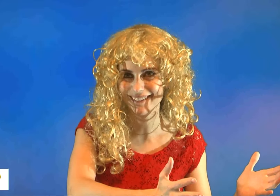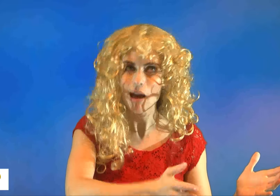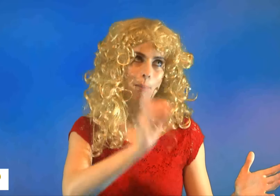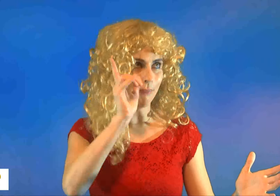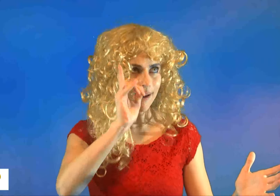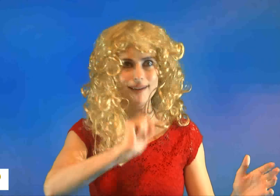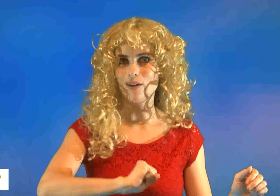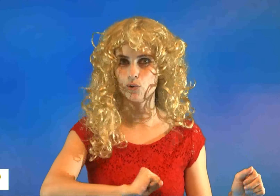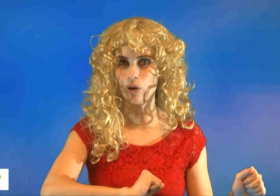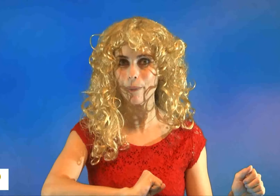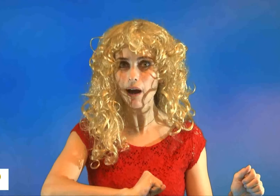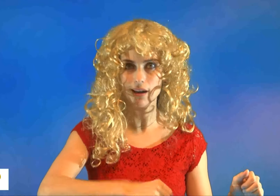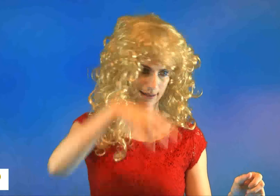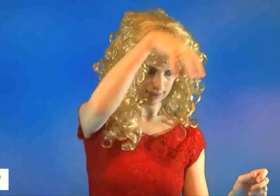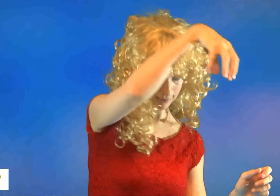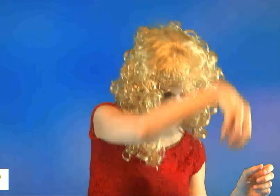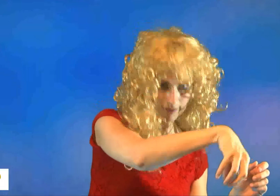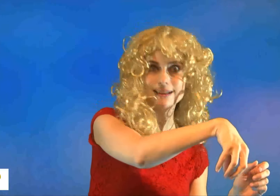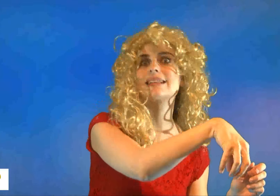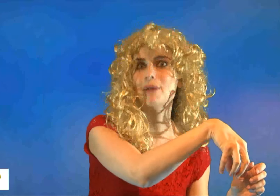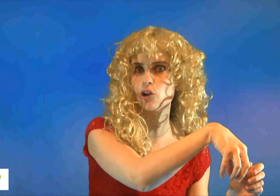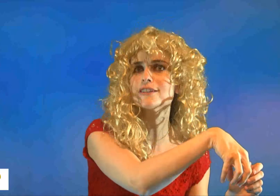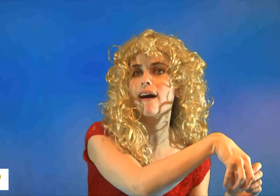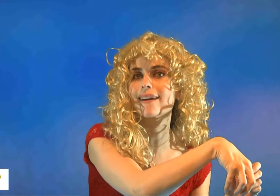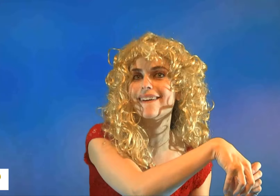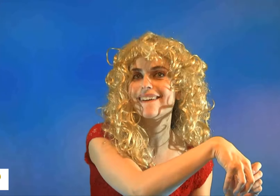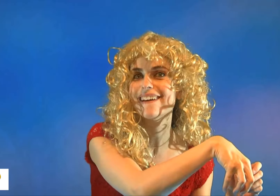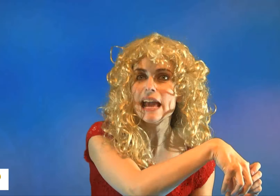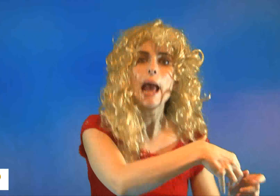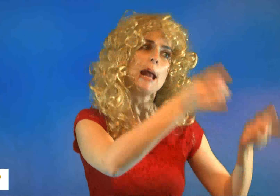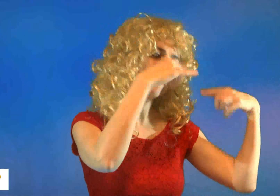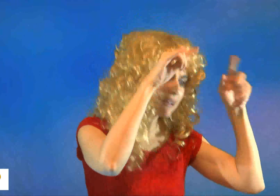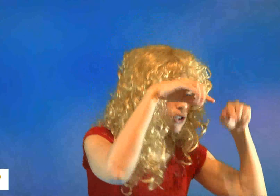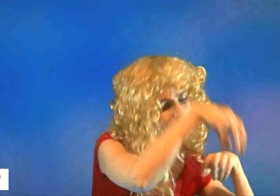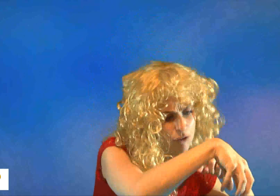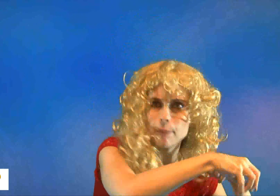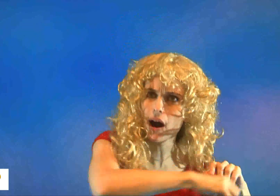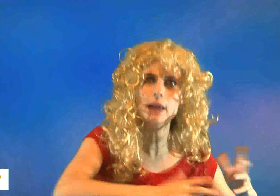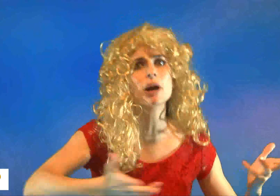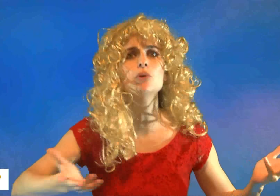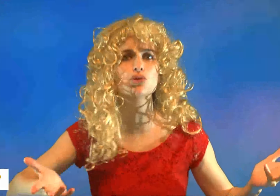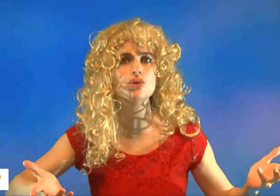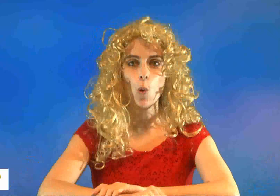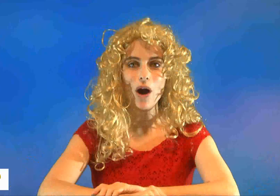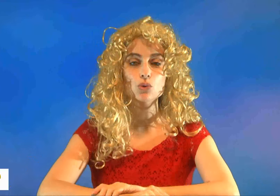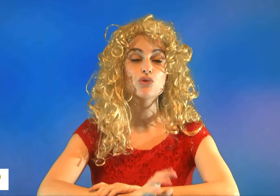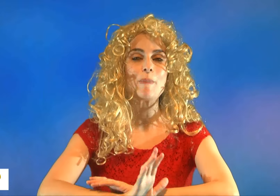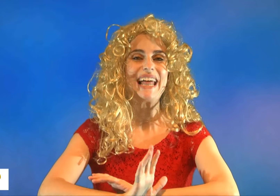Mais, on ne voit pas sa main dans le sac. Et parce qu'on ne la voit pas, eh bien, monsieur croit qu'on ne voit pas l